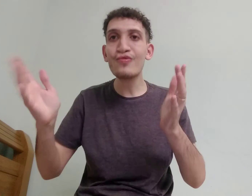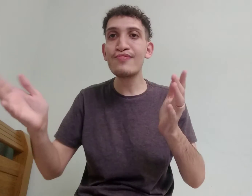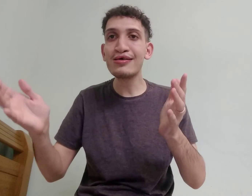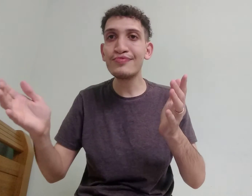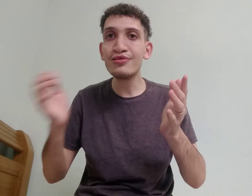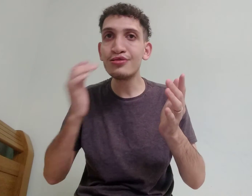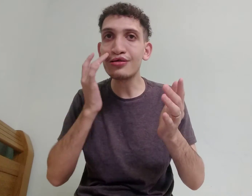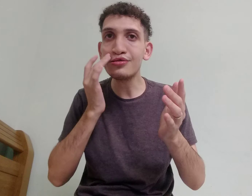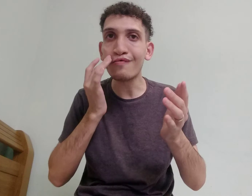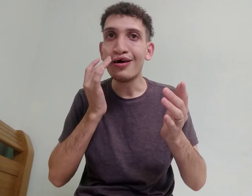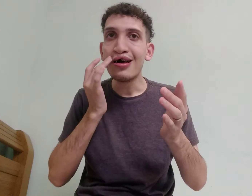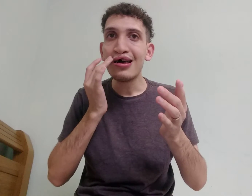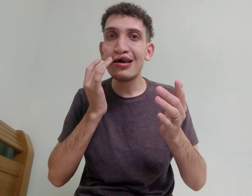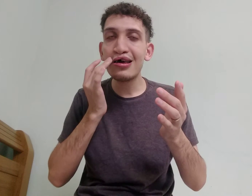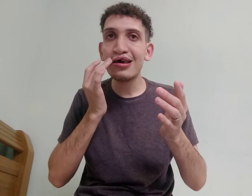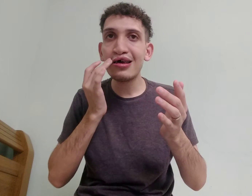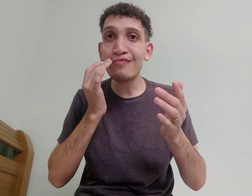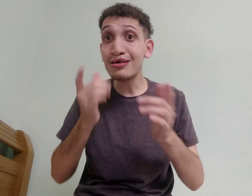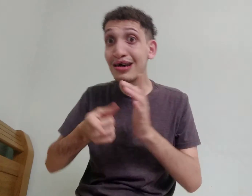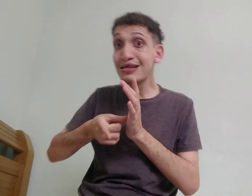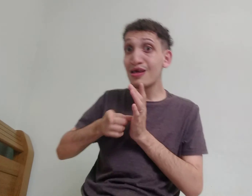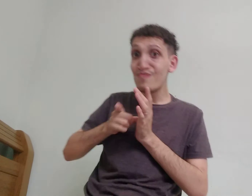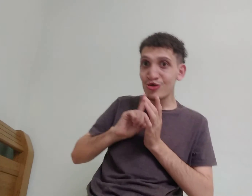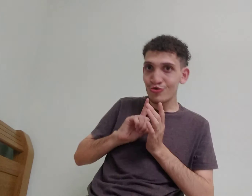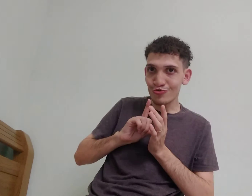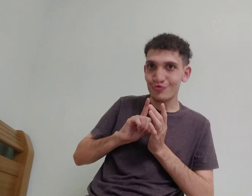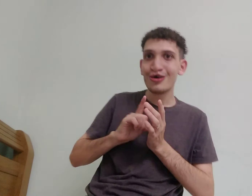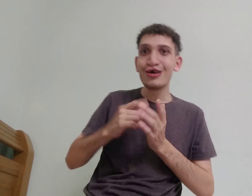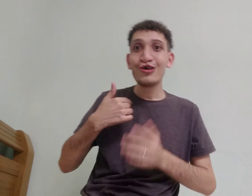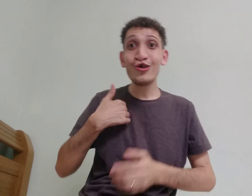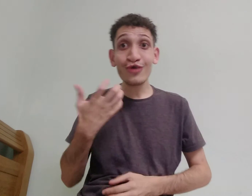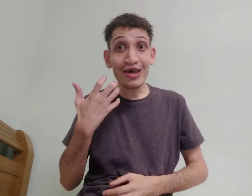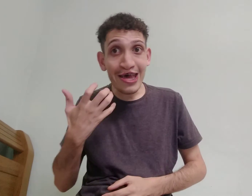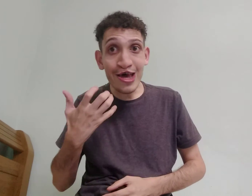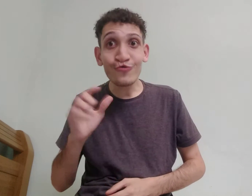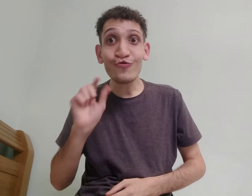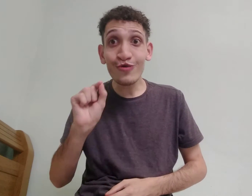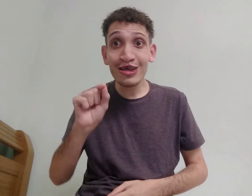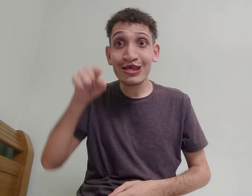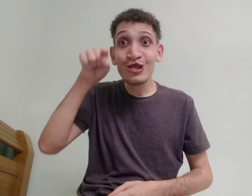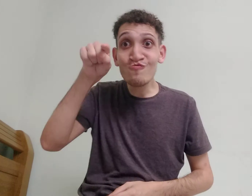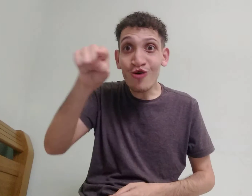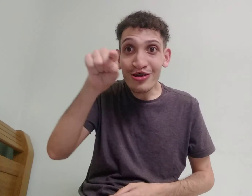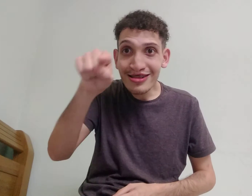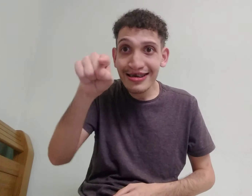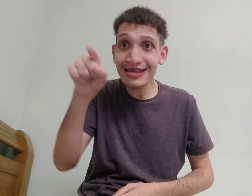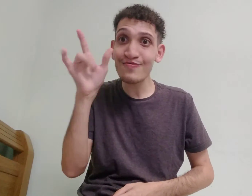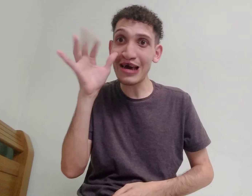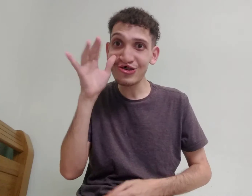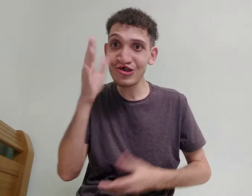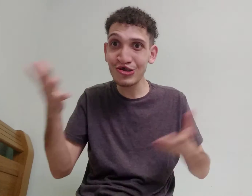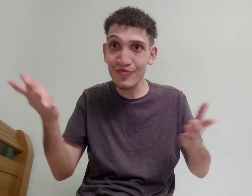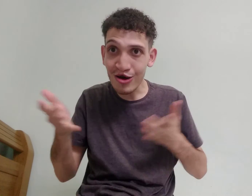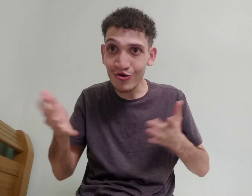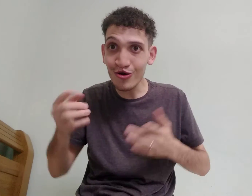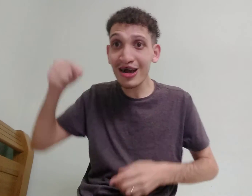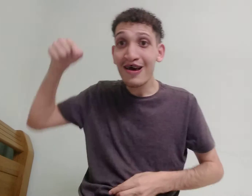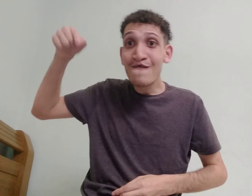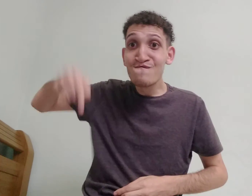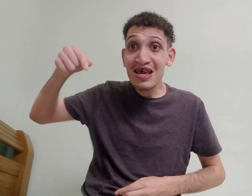sinalização, é, mas, antes disso, eu quero, porque, que você que tá assistindo agora, venha aqui